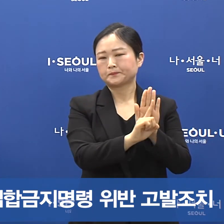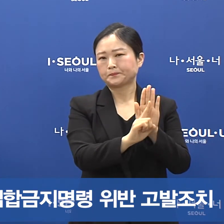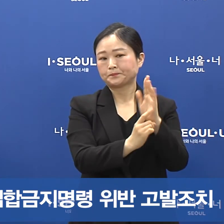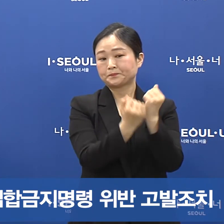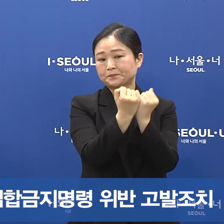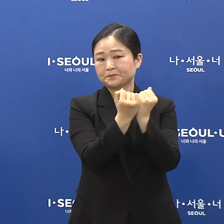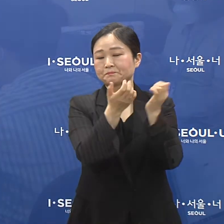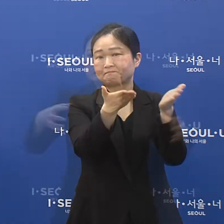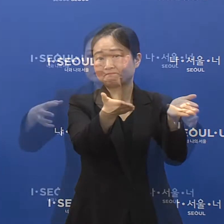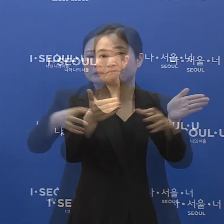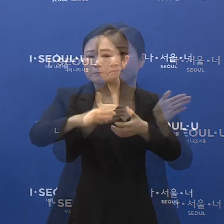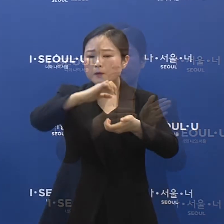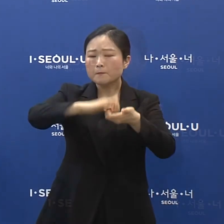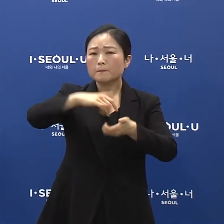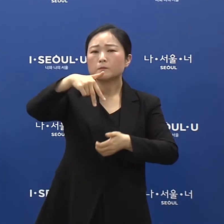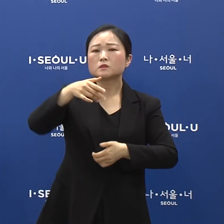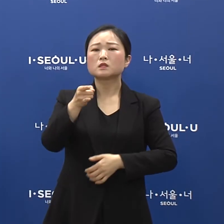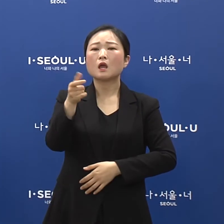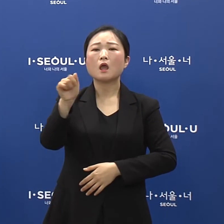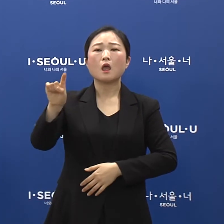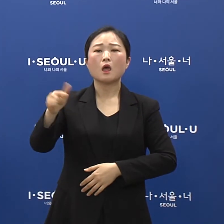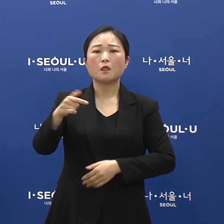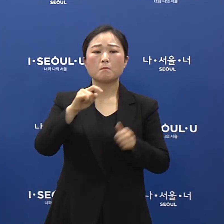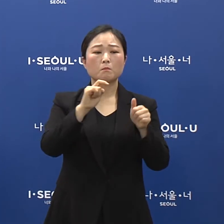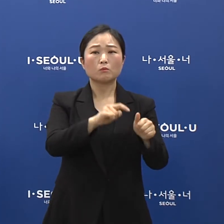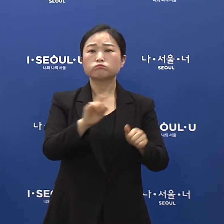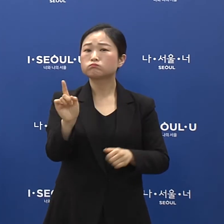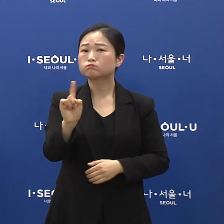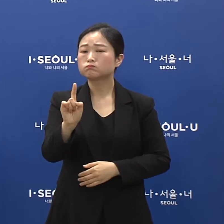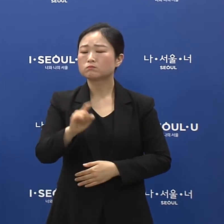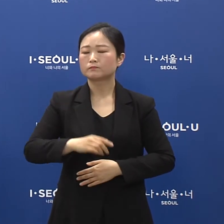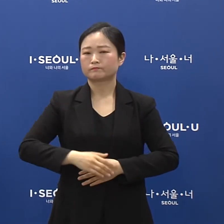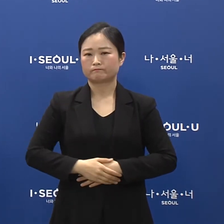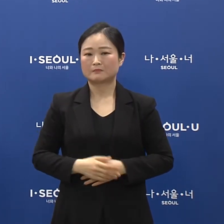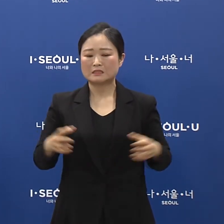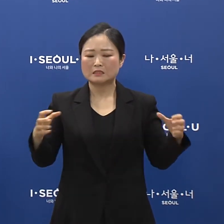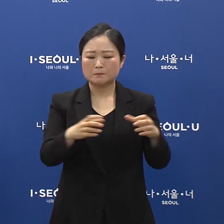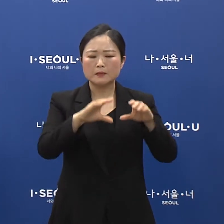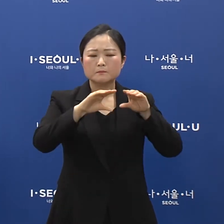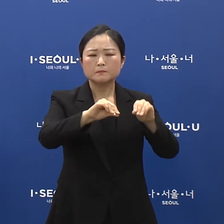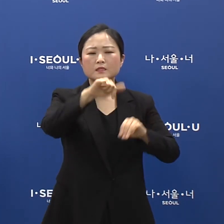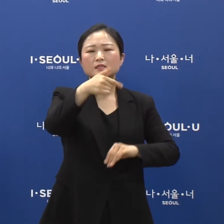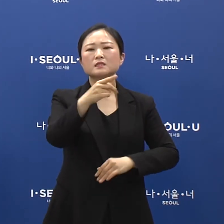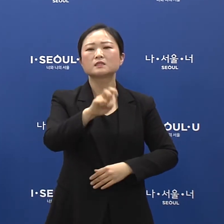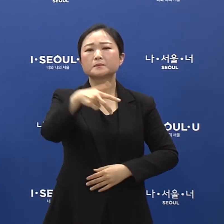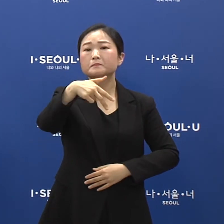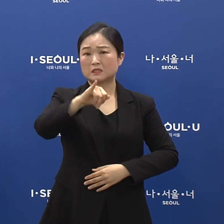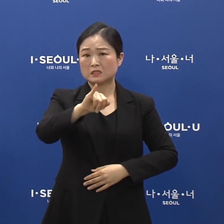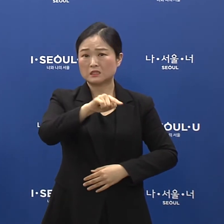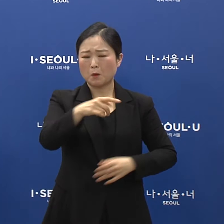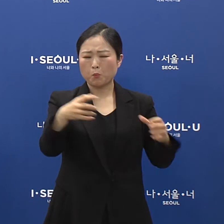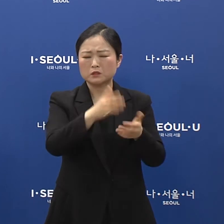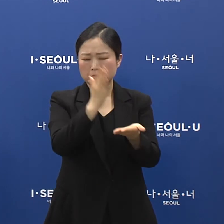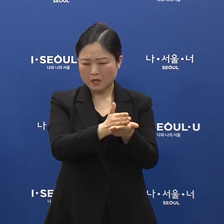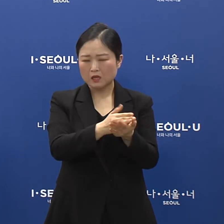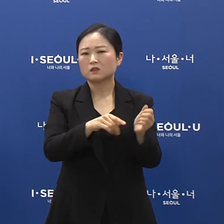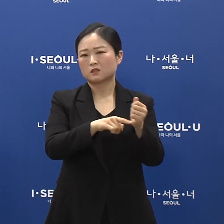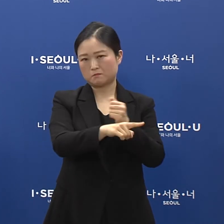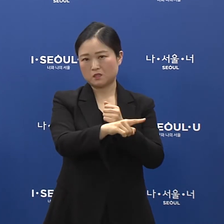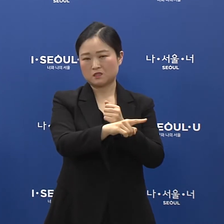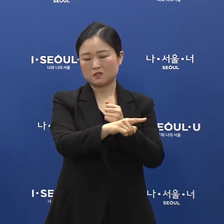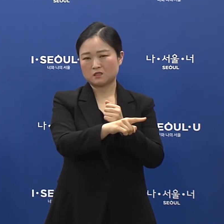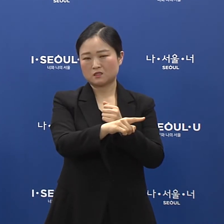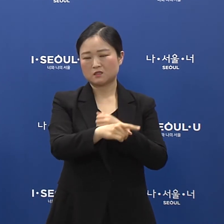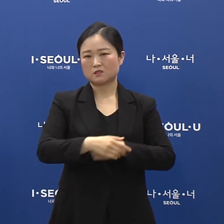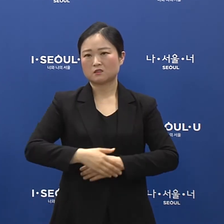완료하였습니다. 집합건지명령은 아예 거기서 모이지 말라고 하는 명령이고요. 그렇기